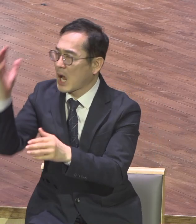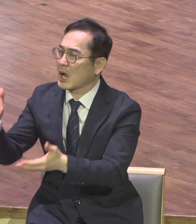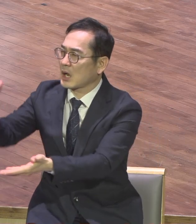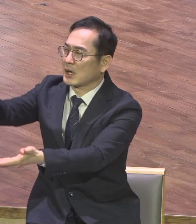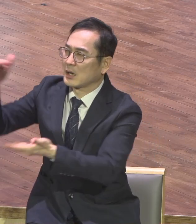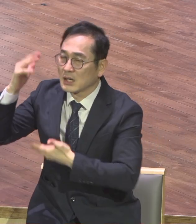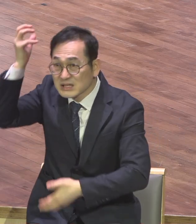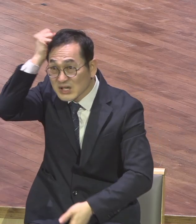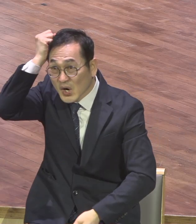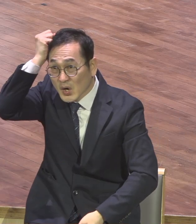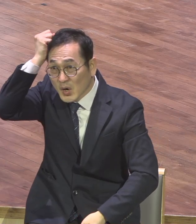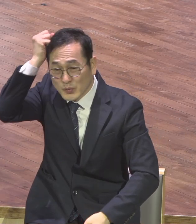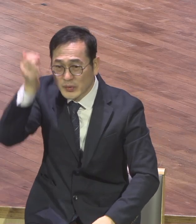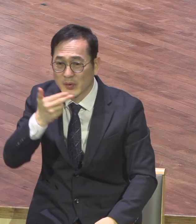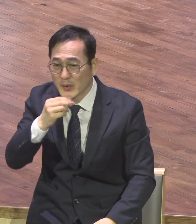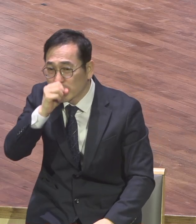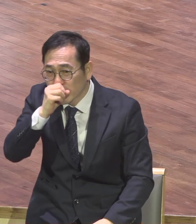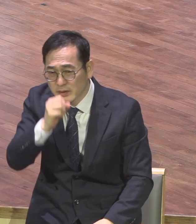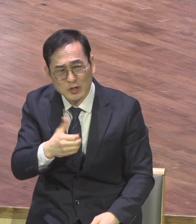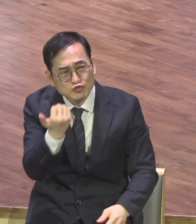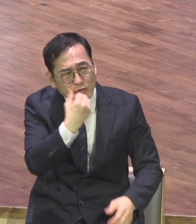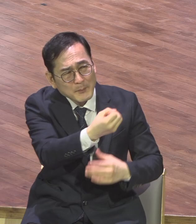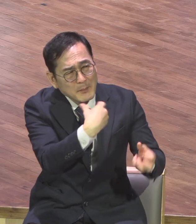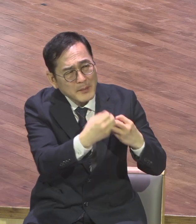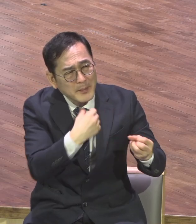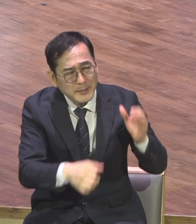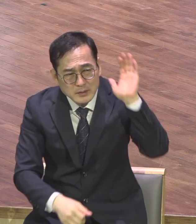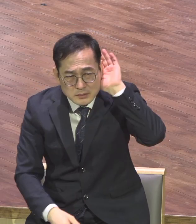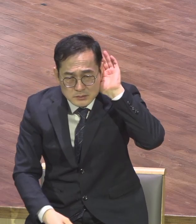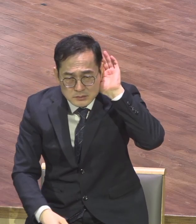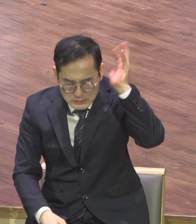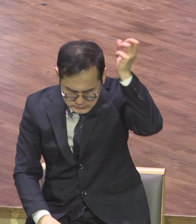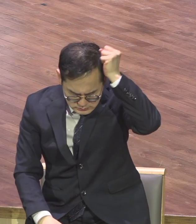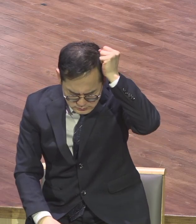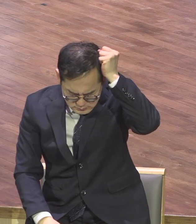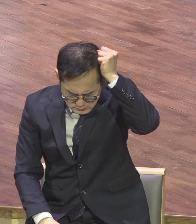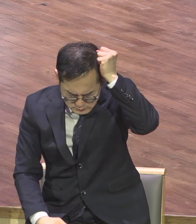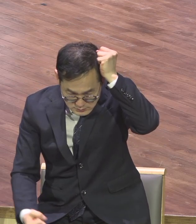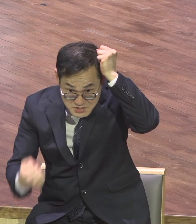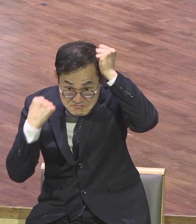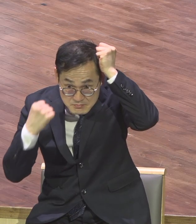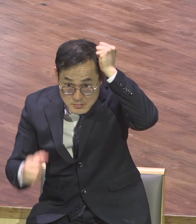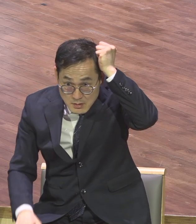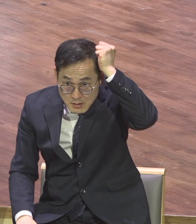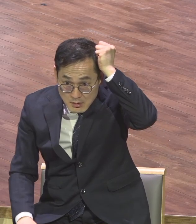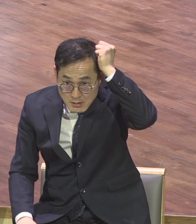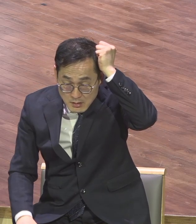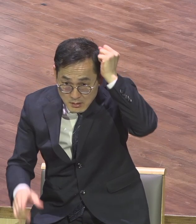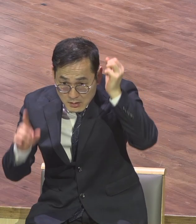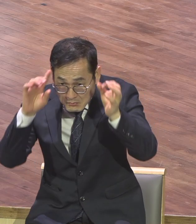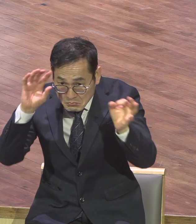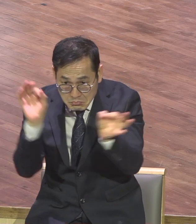말은요 몇 년을 적어도 몇 달은 기억해요 꼭 기억합니다 사람 말은 이 사단이 주는 거예요